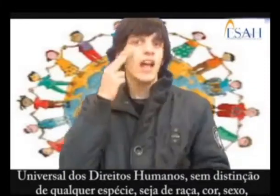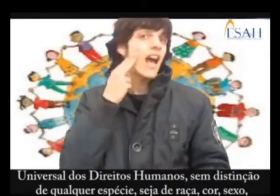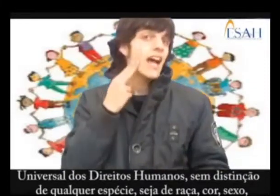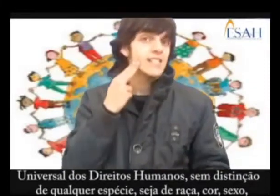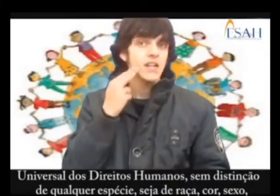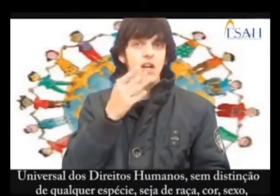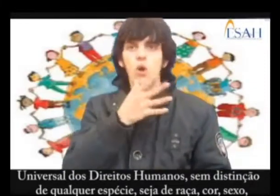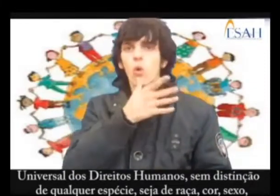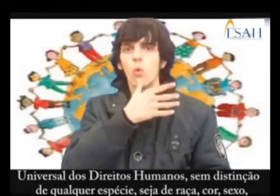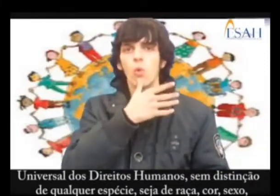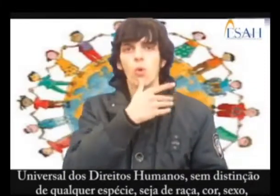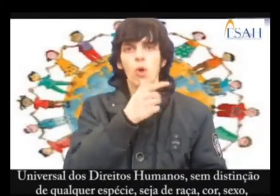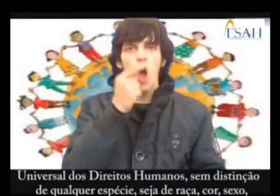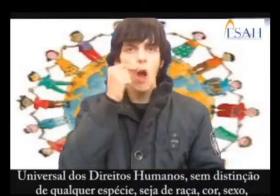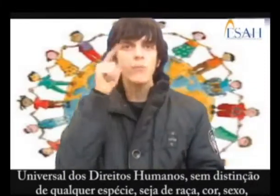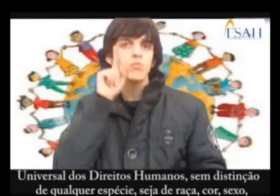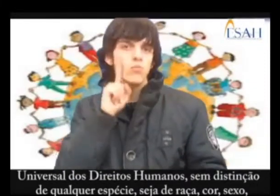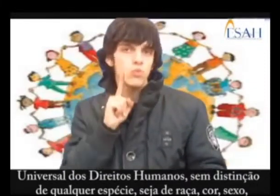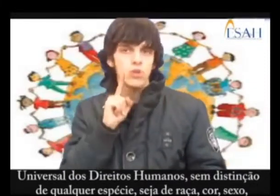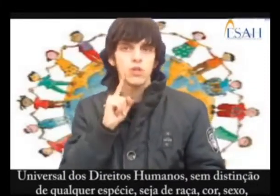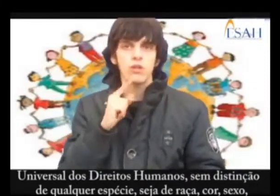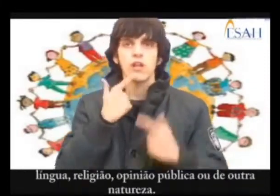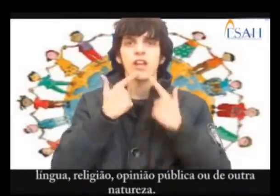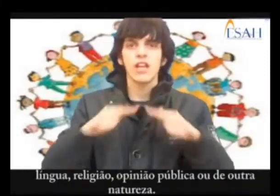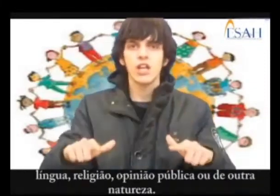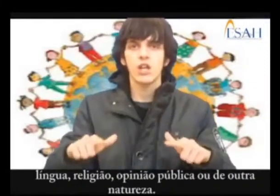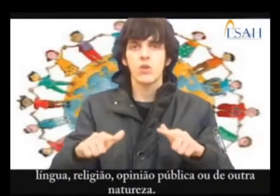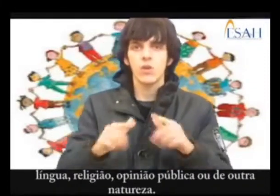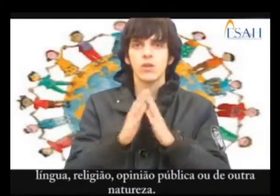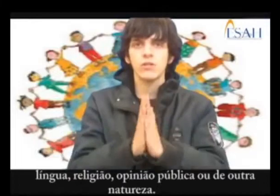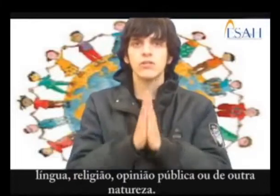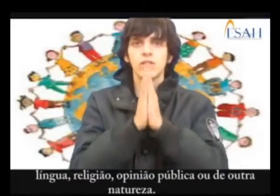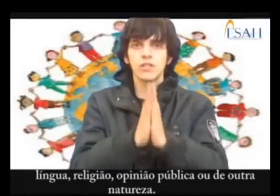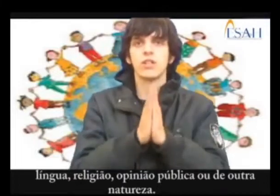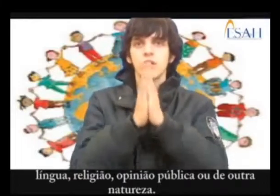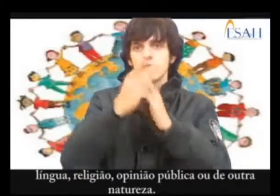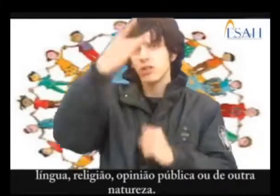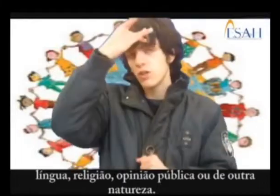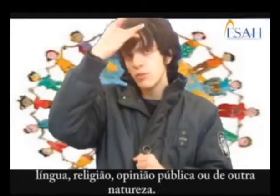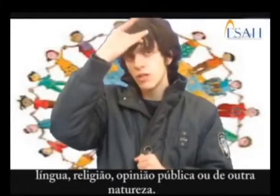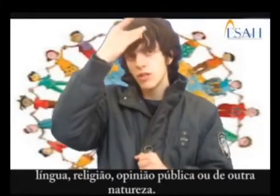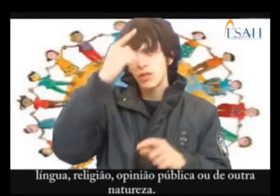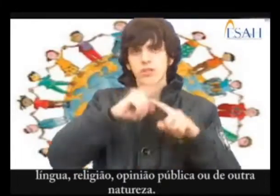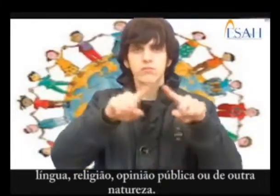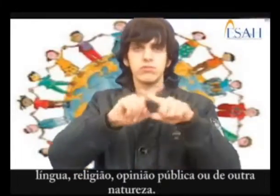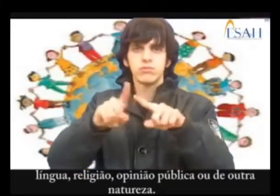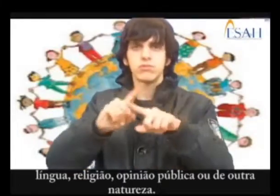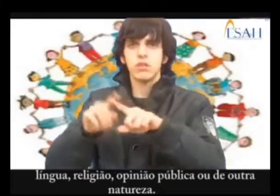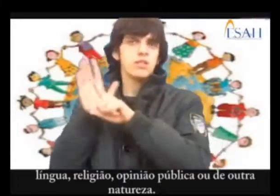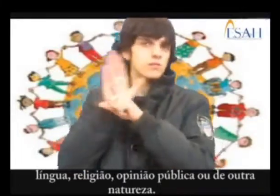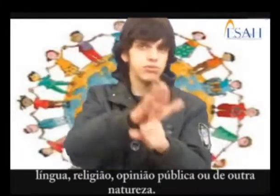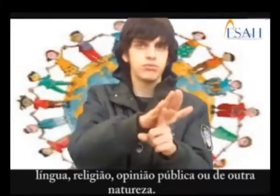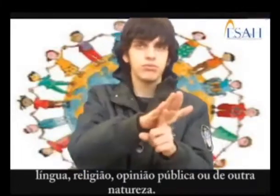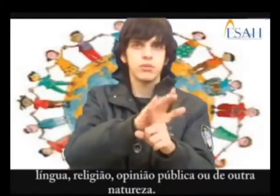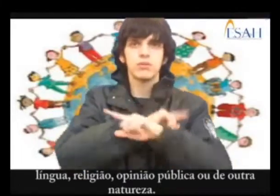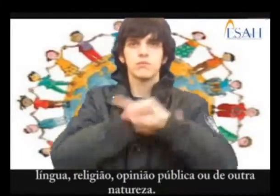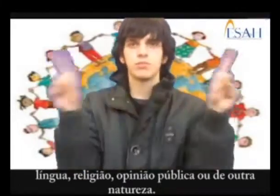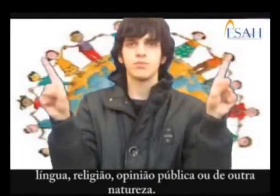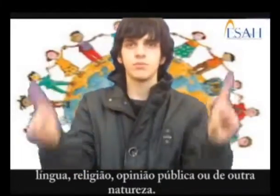sem distinção de qualquer espécie, seja de raça, cor, sexo, língua, religião, opinião pública ou de